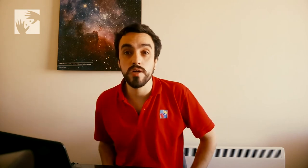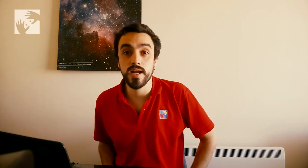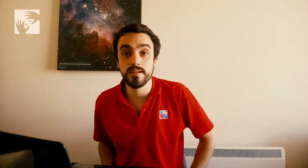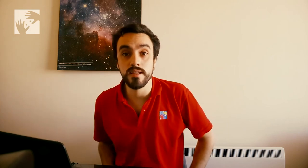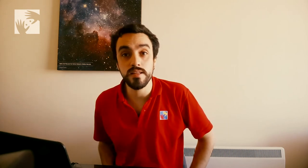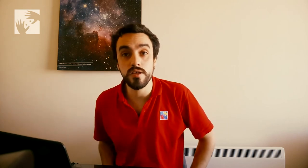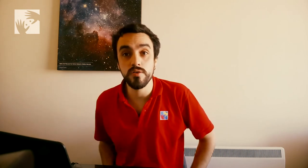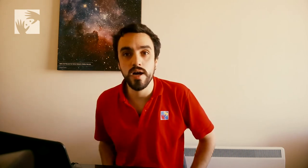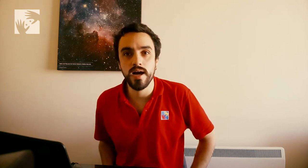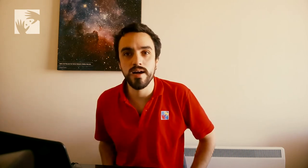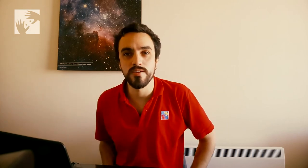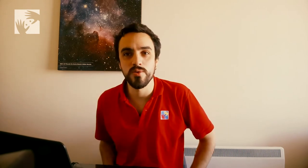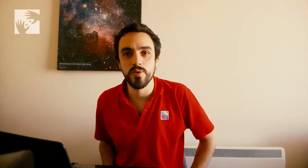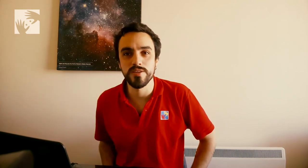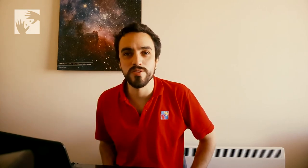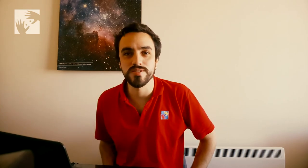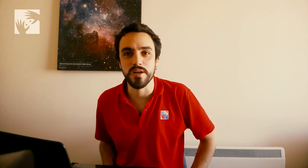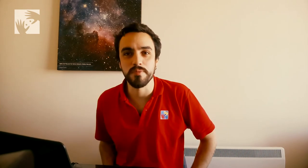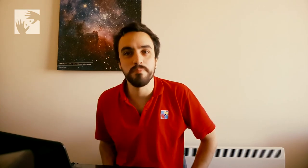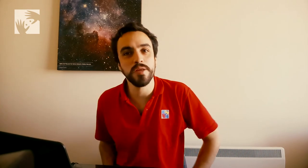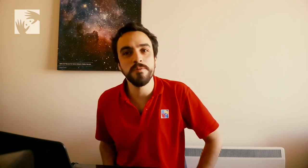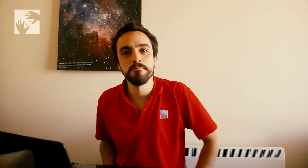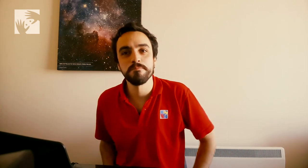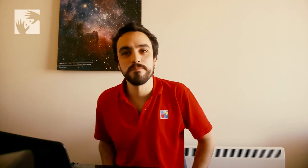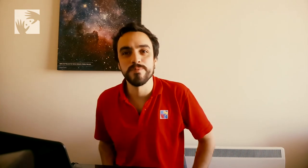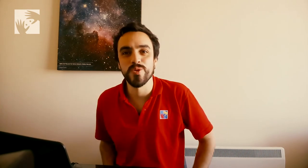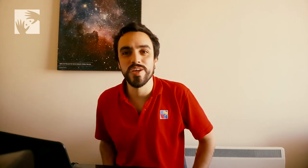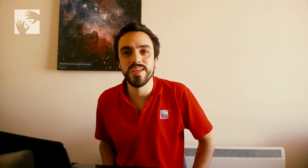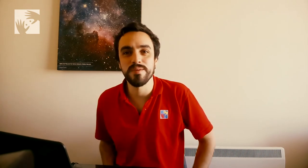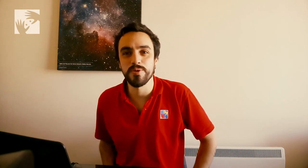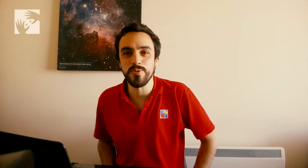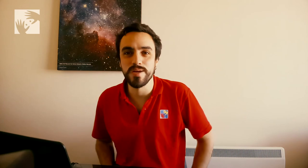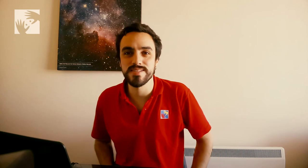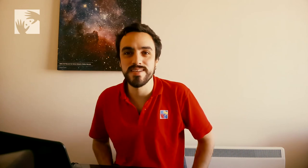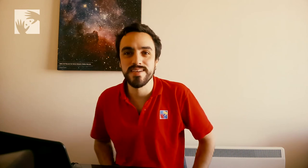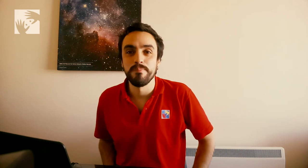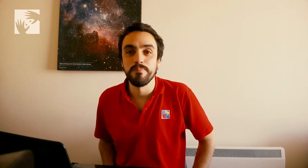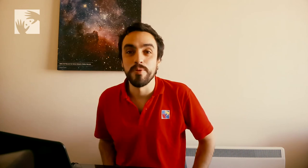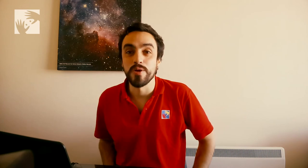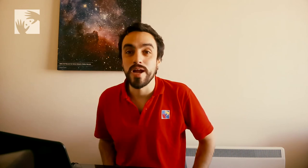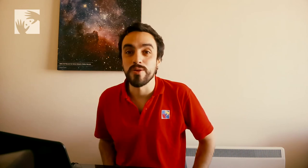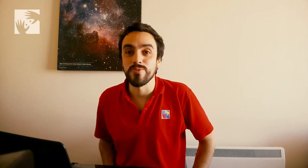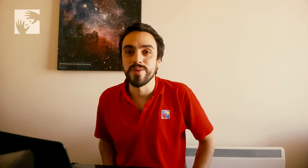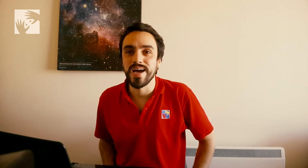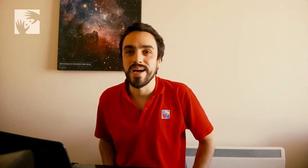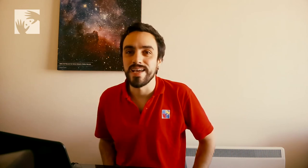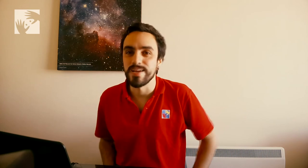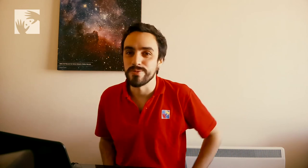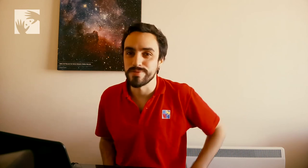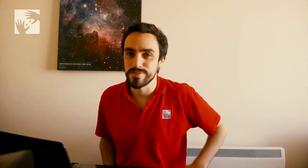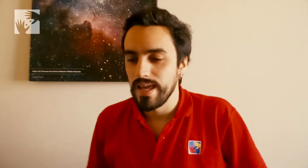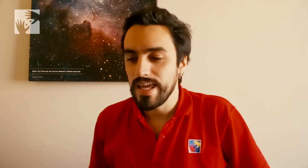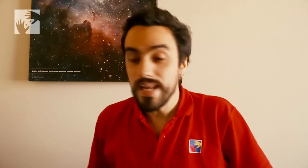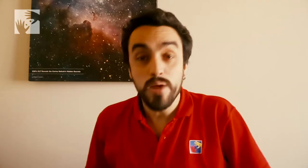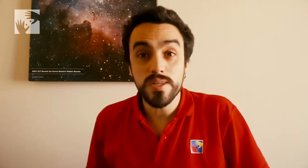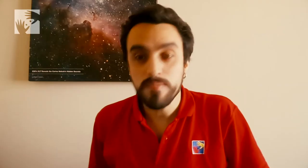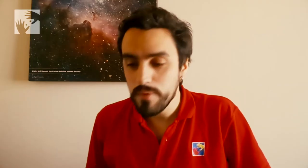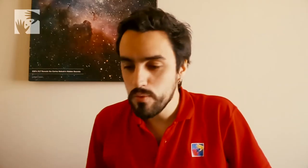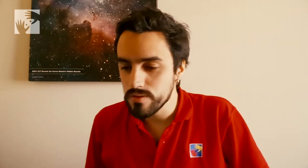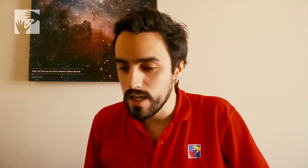característico a nuestro cerro. Pero no hay que preocuparse por alguna erupción. Y la última pregunta